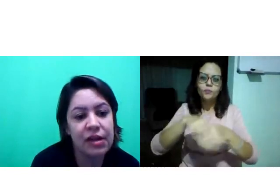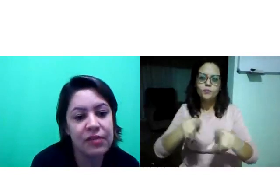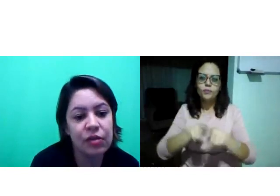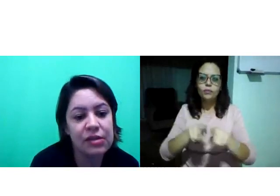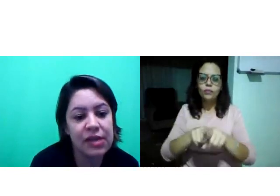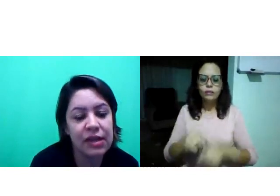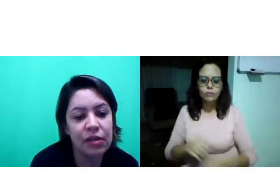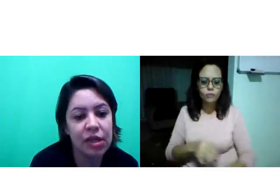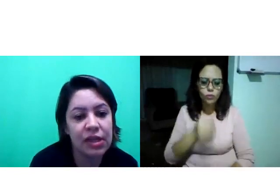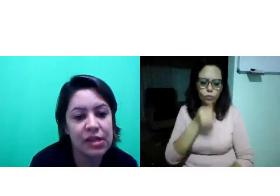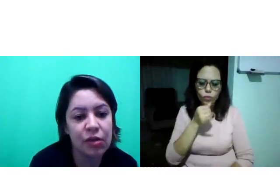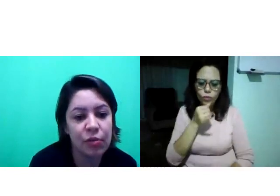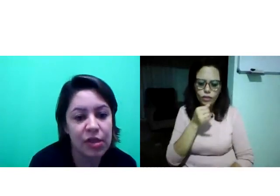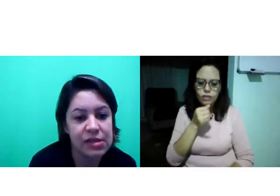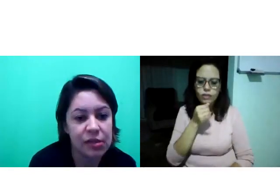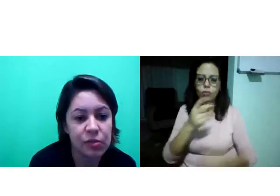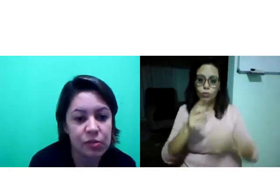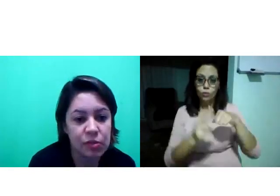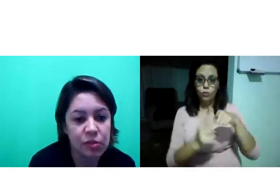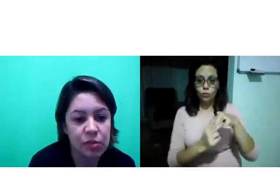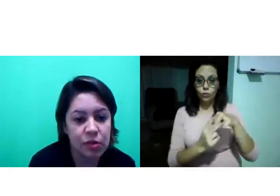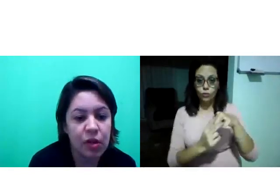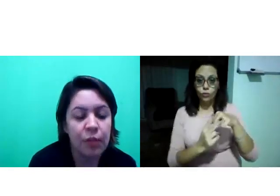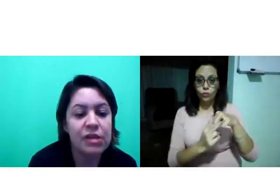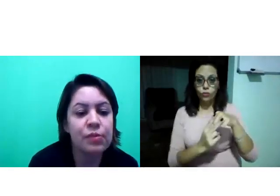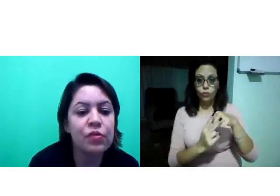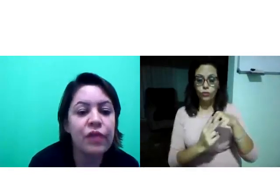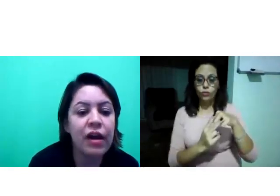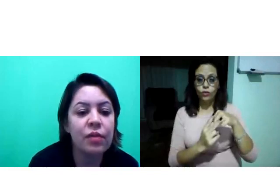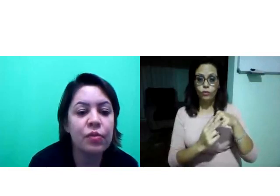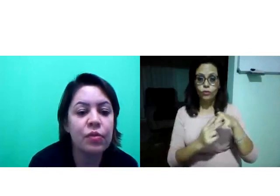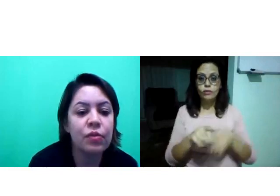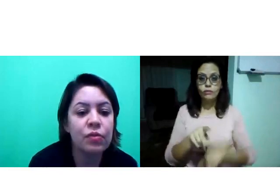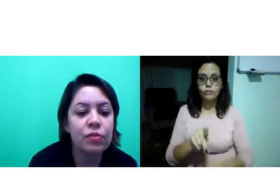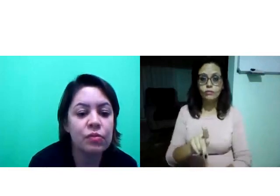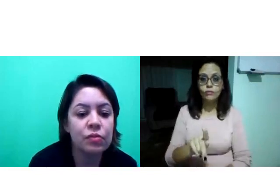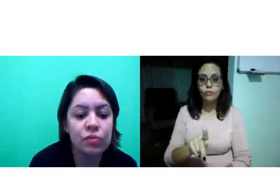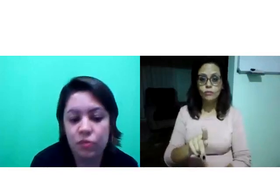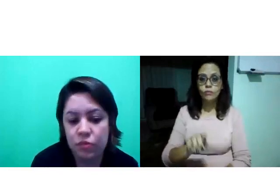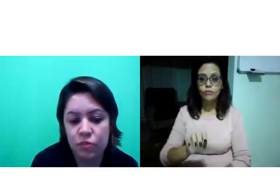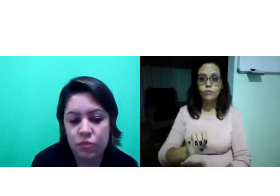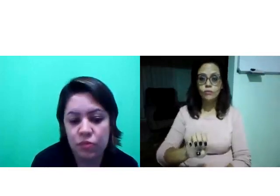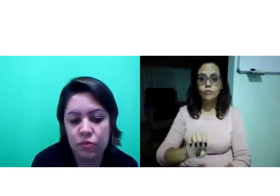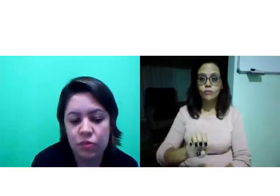O classificador está dentro aqui dessa incorporação. Por exemplo, o verbo...